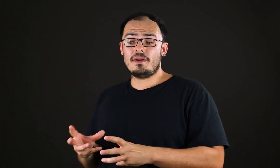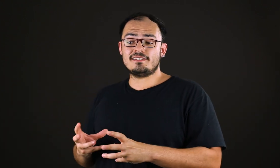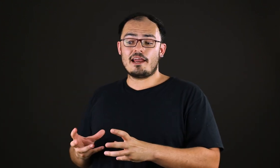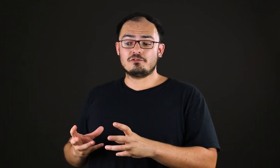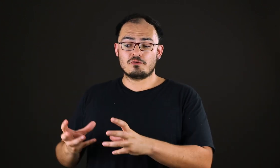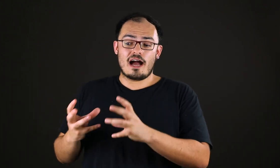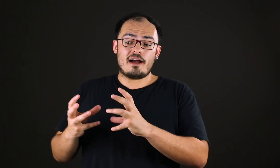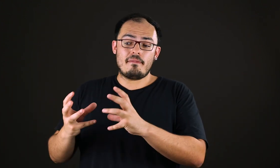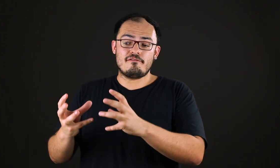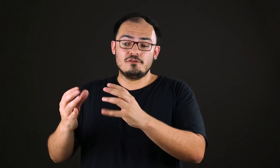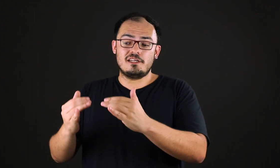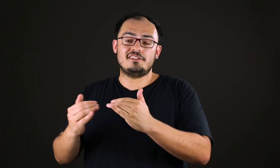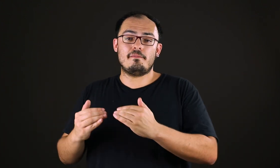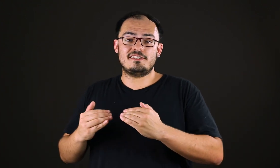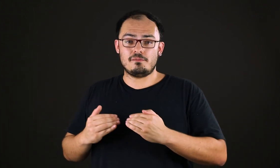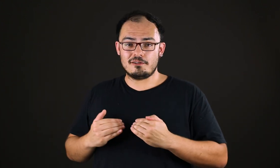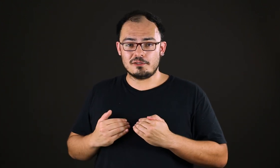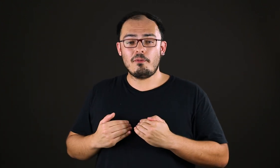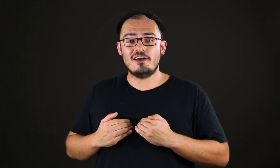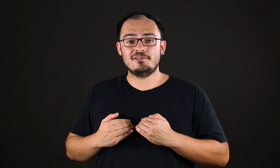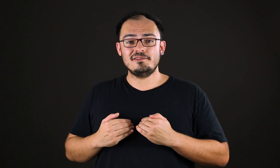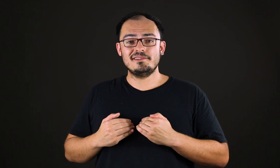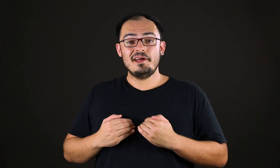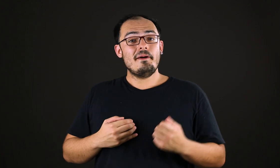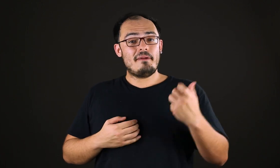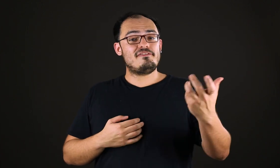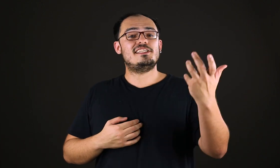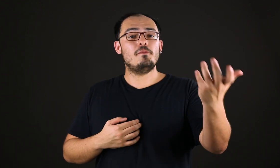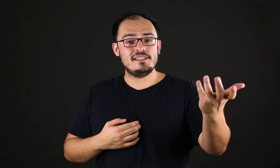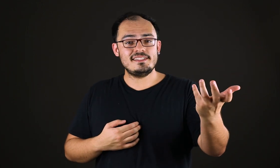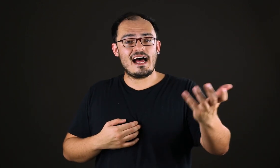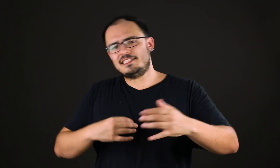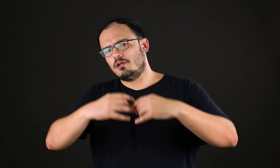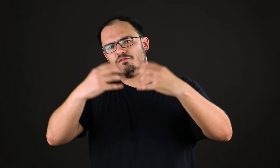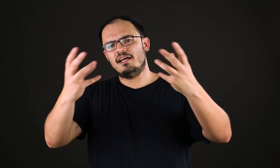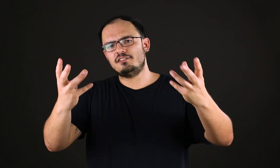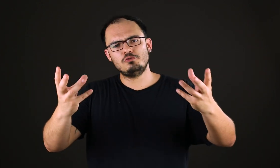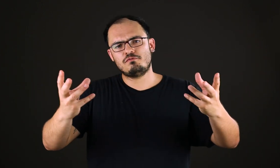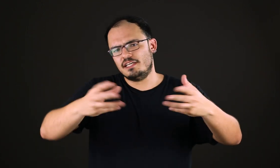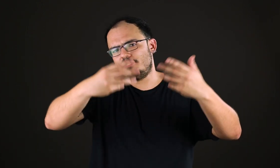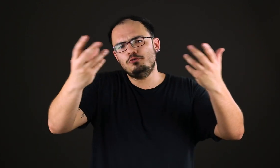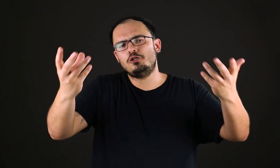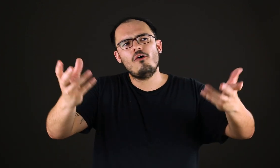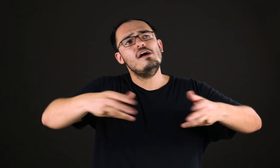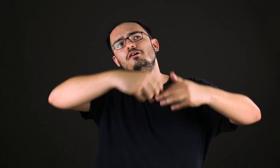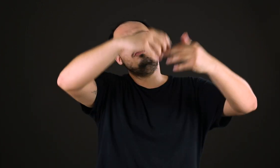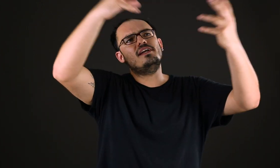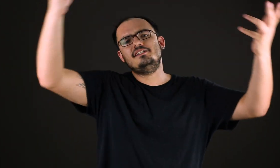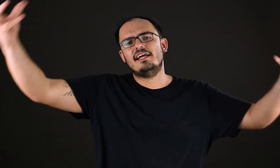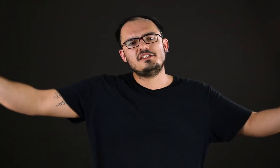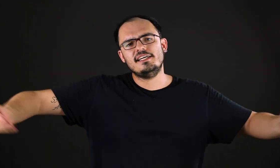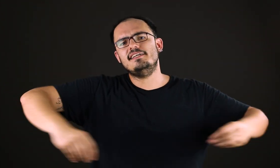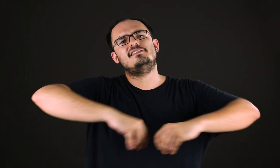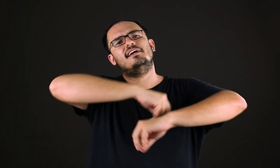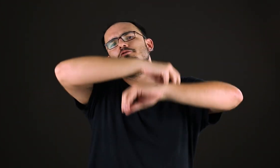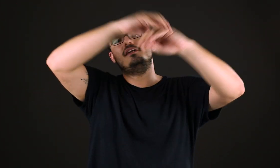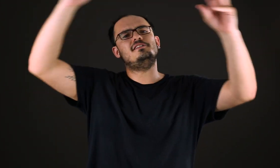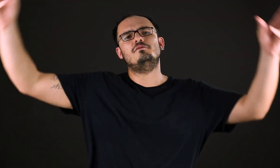empresários acabavam usando esse abatimento de impostos para fazer publicidade. ele financia o show de um grande artista, de um grande